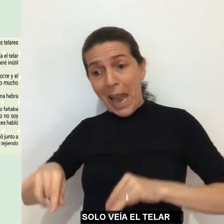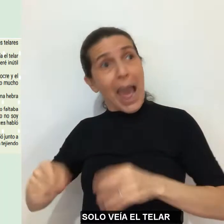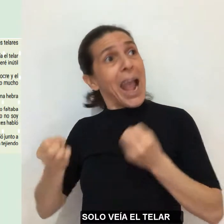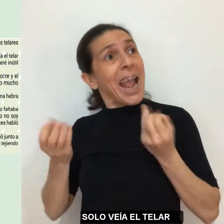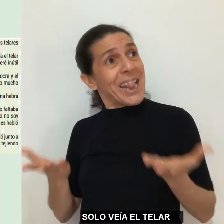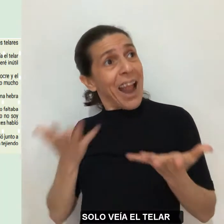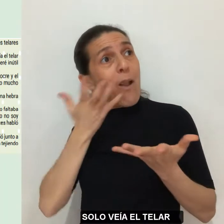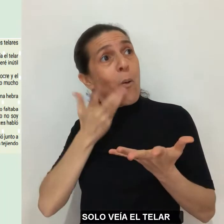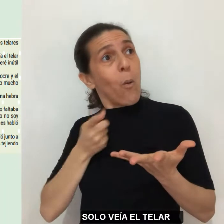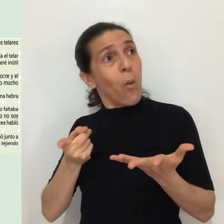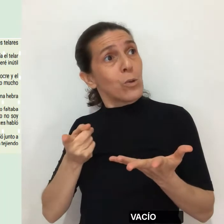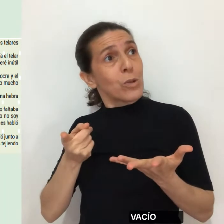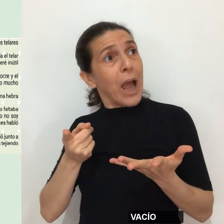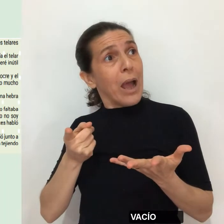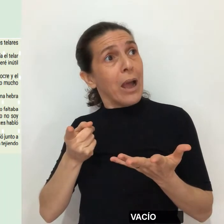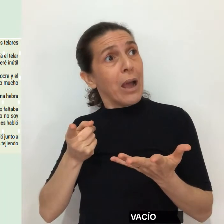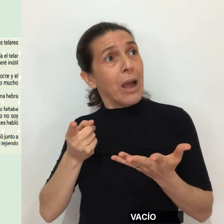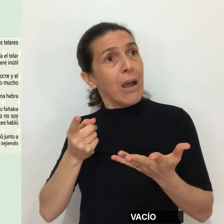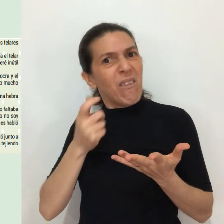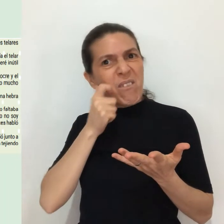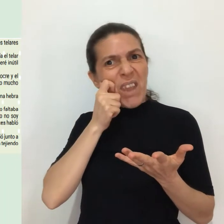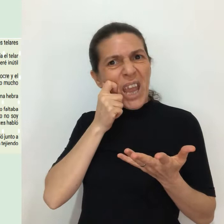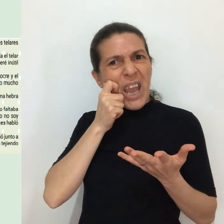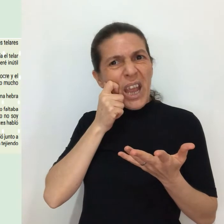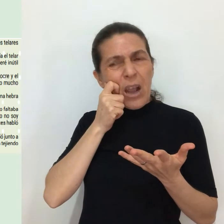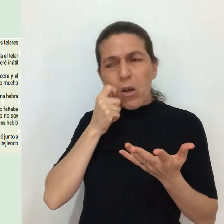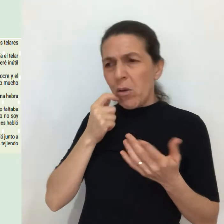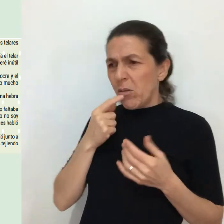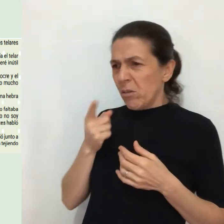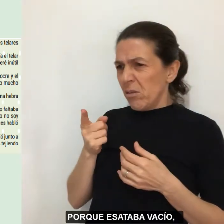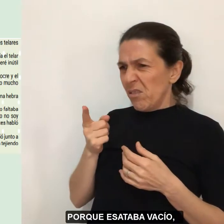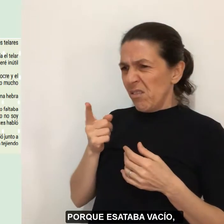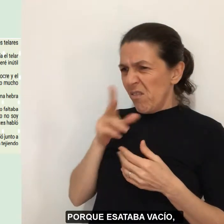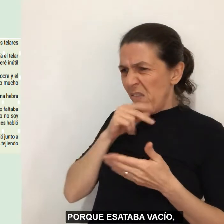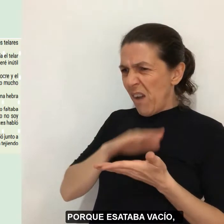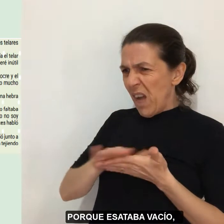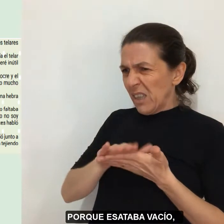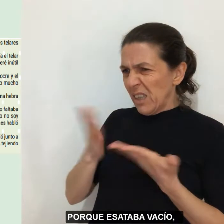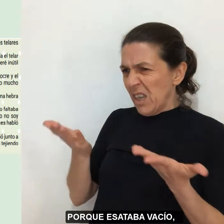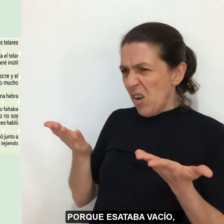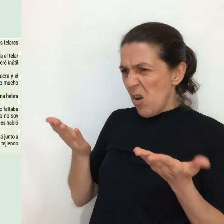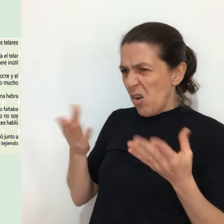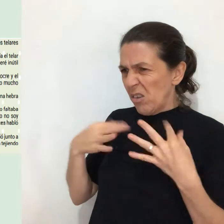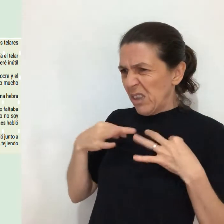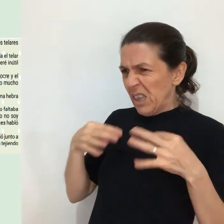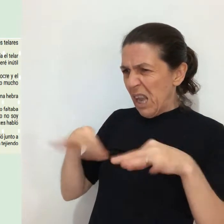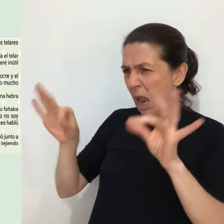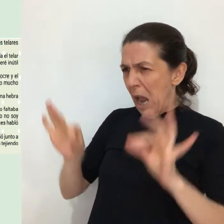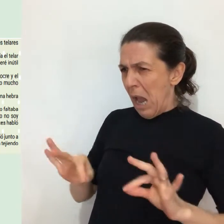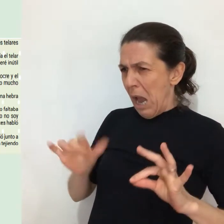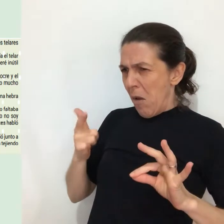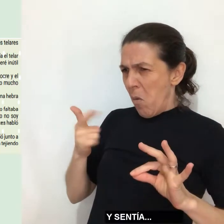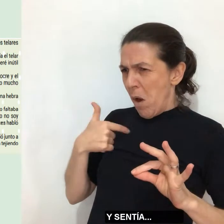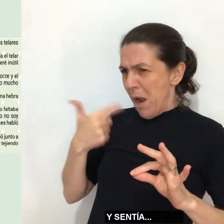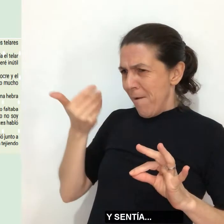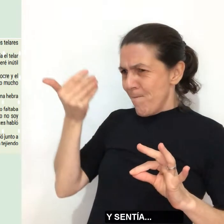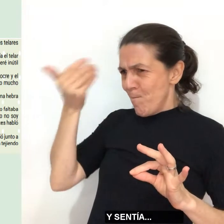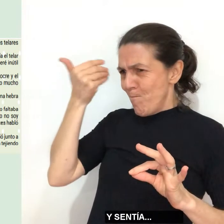veía el telar vacío, porque estaba vacío, y sentía